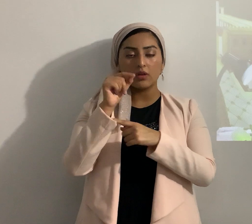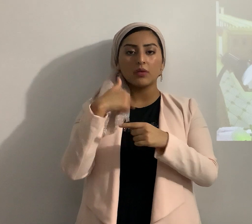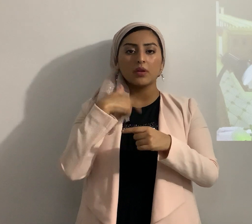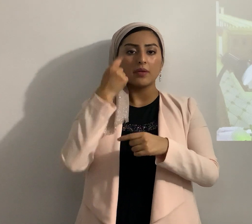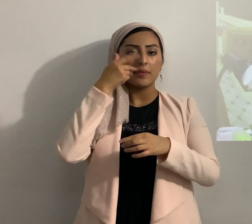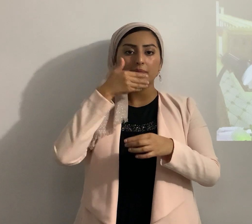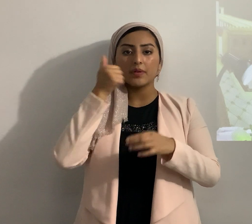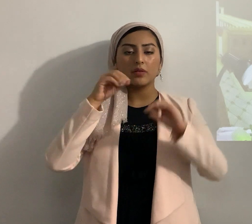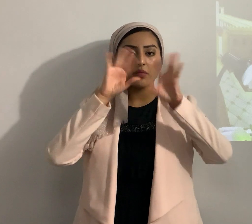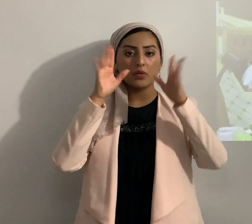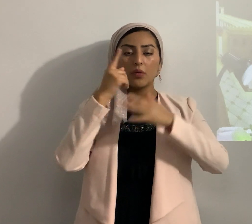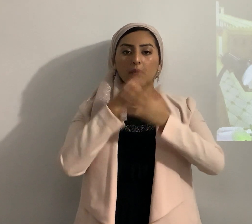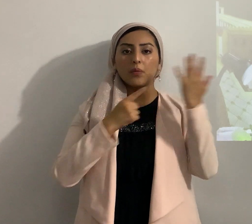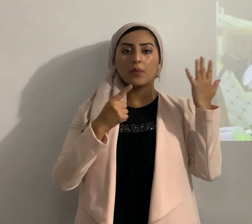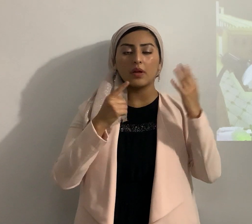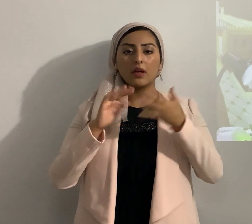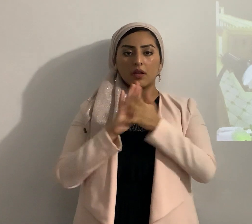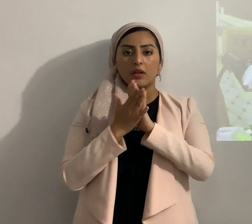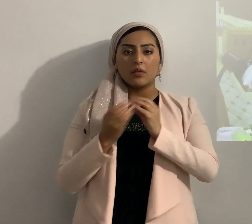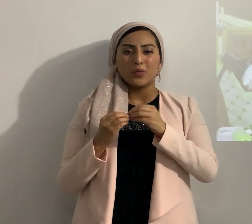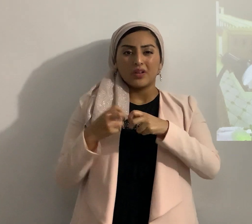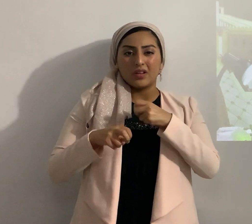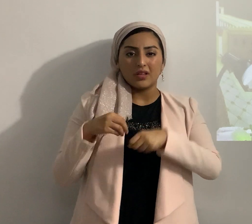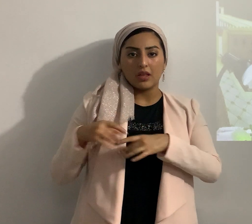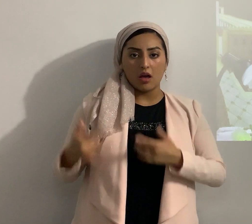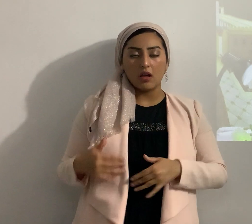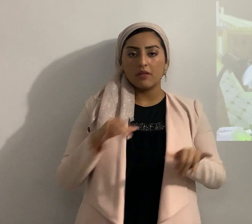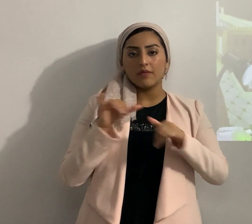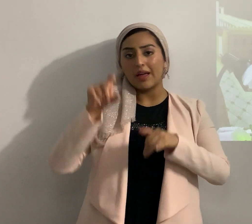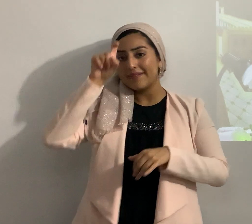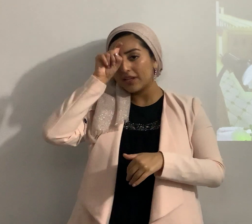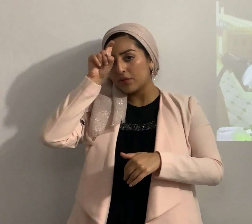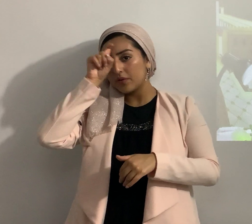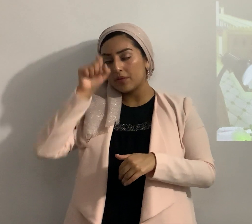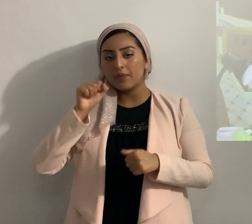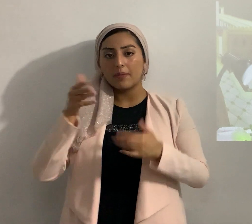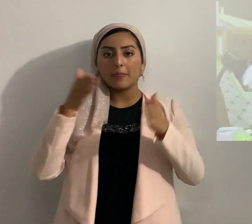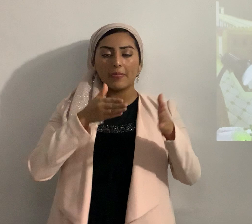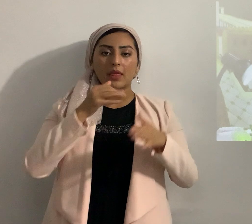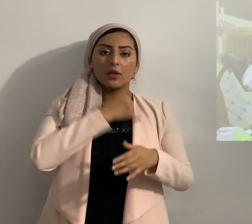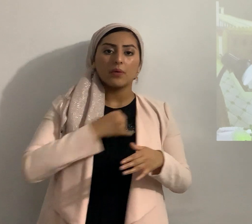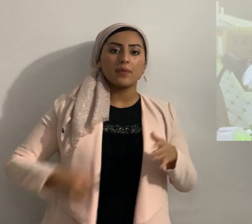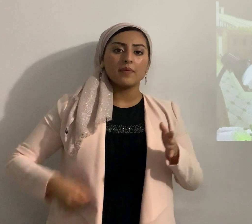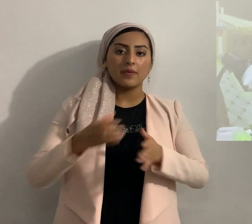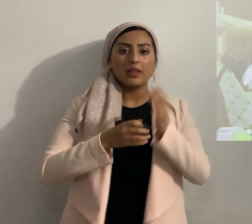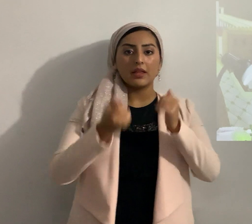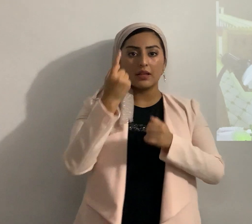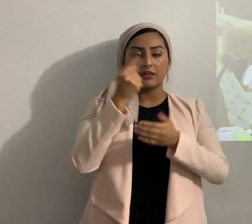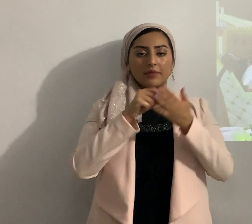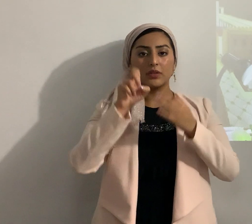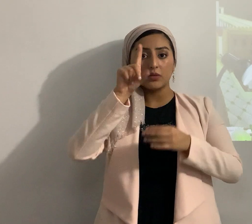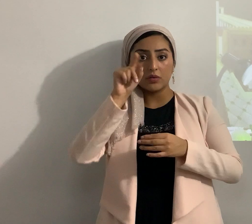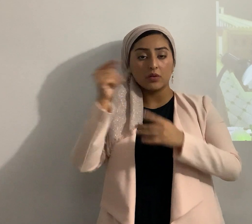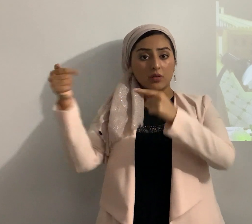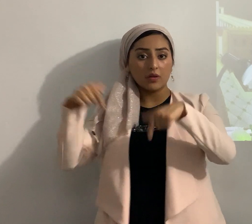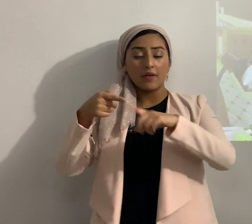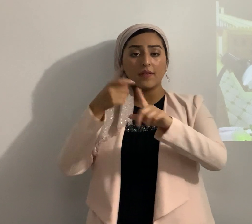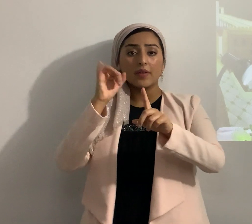cuál es el endurecimiento de corazón así como en Faraón entonces Josué 11 verso 20 porque esto vino de Yahweh que